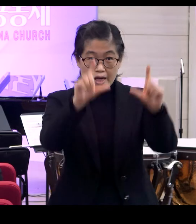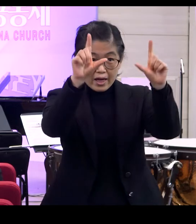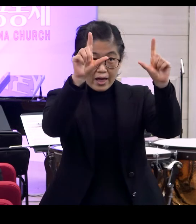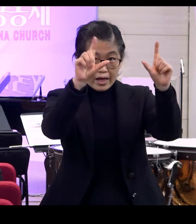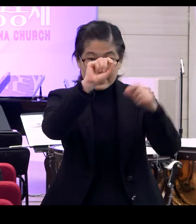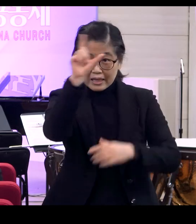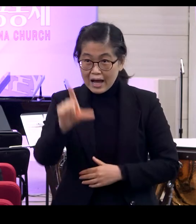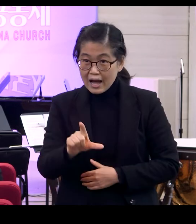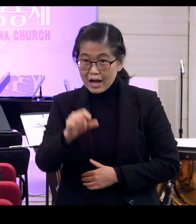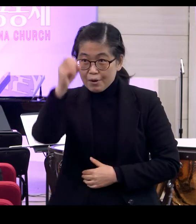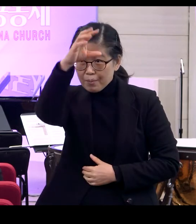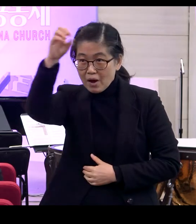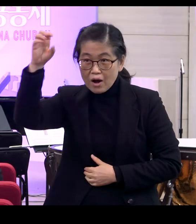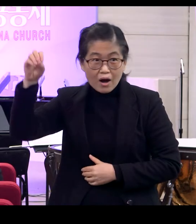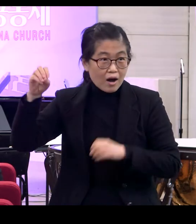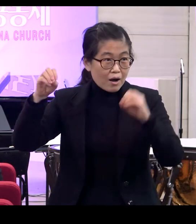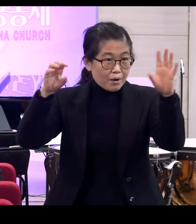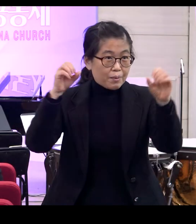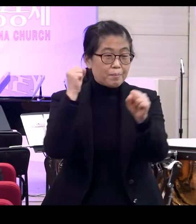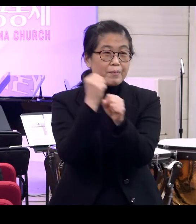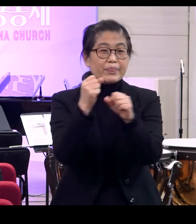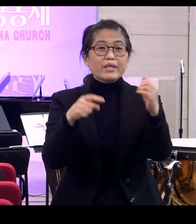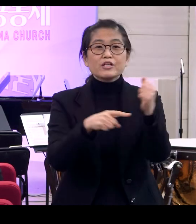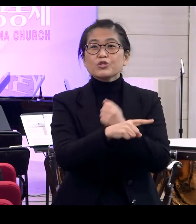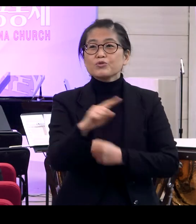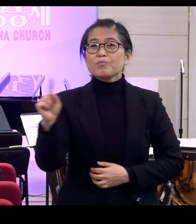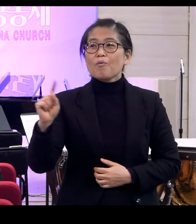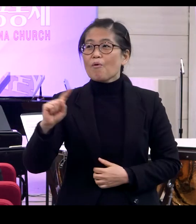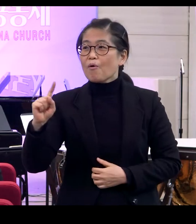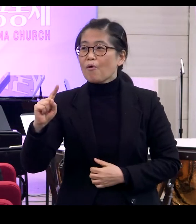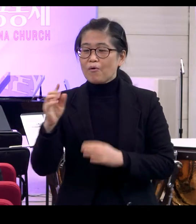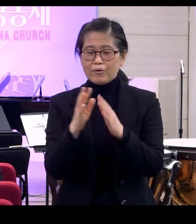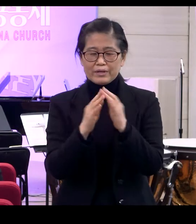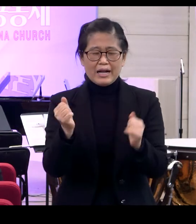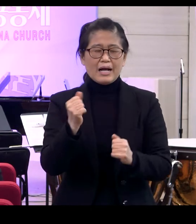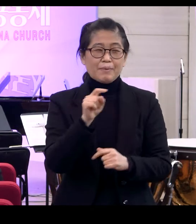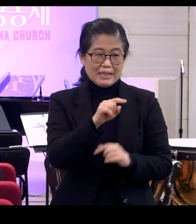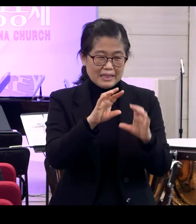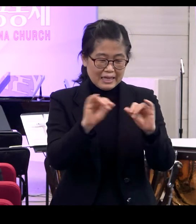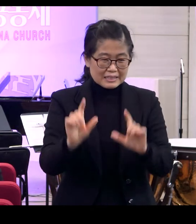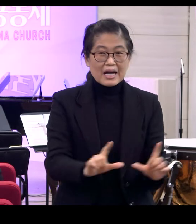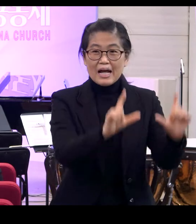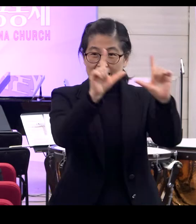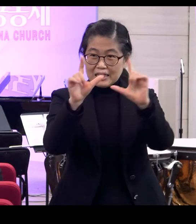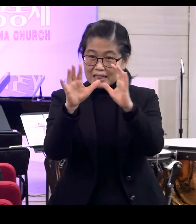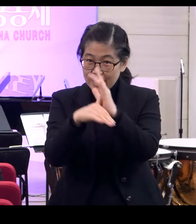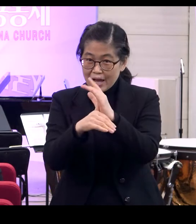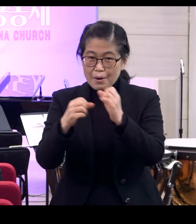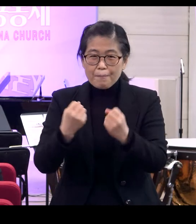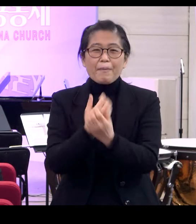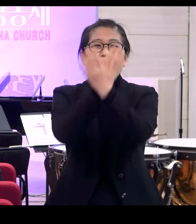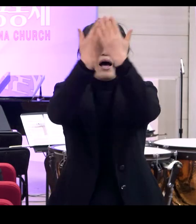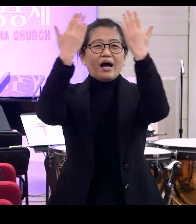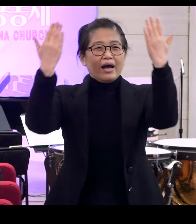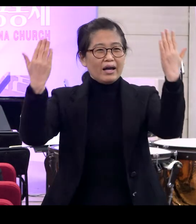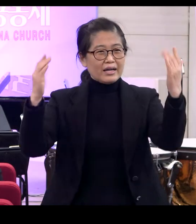달과 별들을 만드신 이유가 뭐냐 예, 사람이 이 땅을 살아가면서 밝게 살 수 있도록